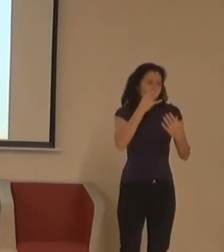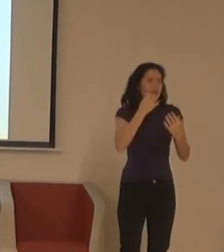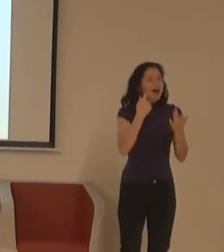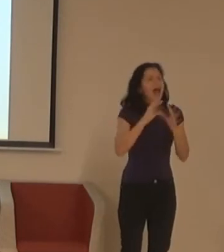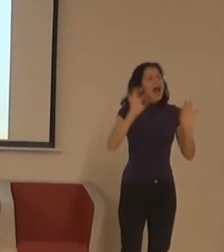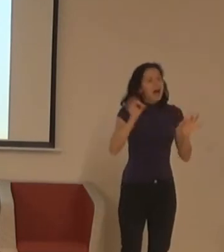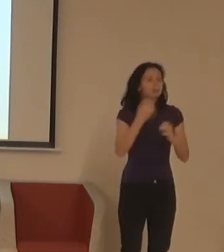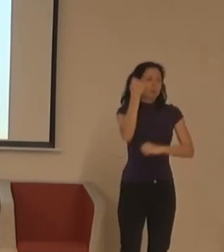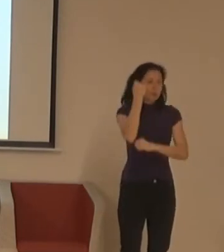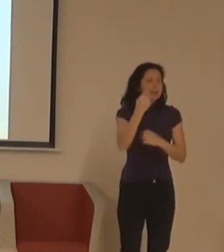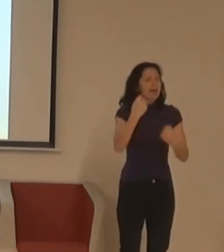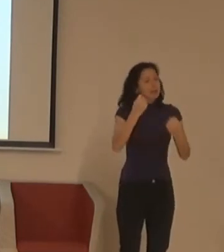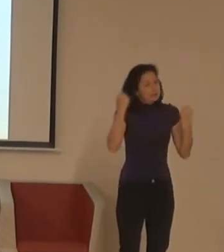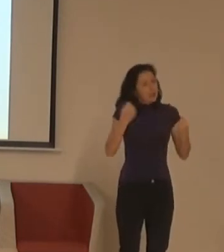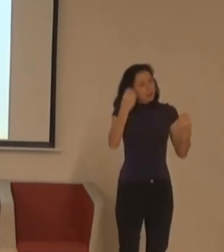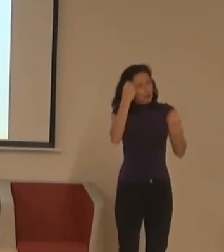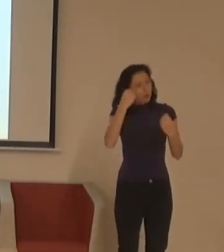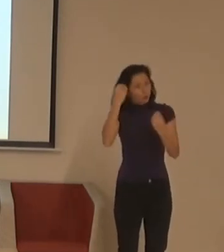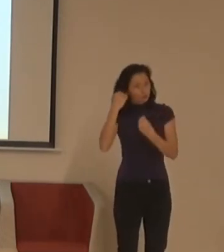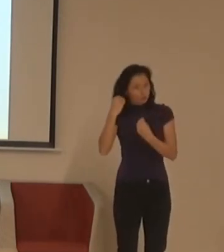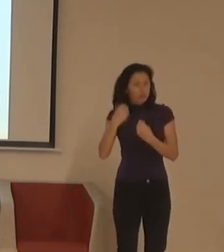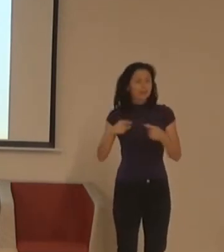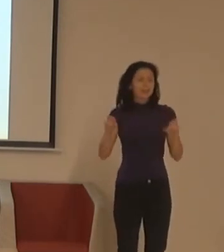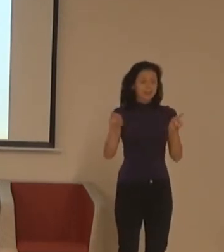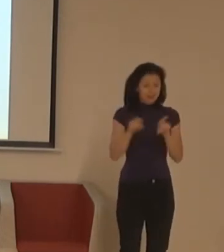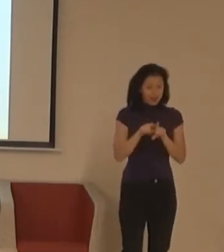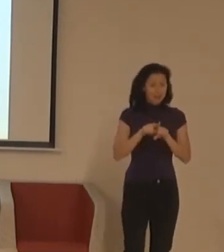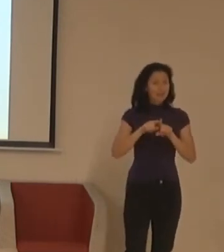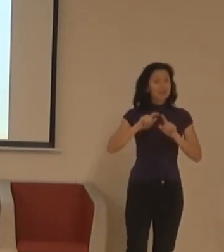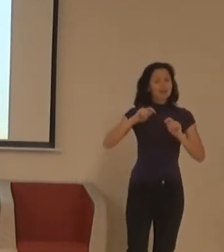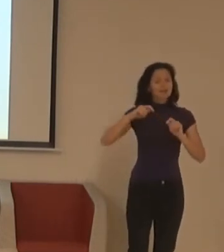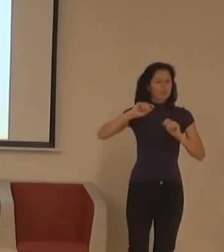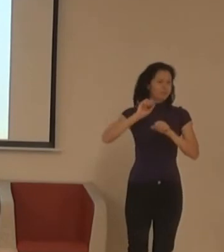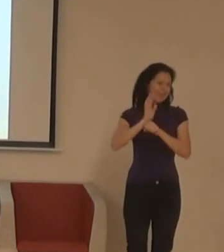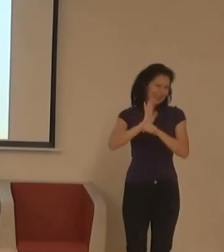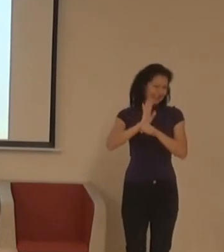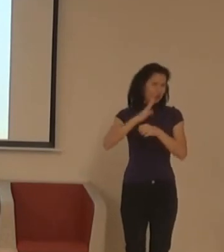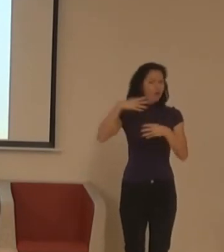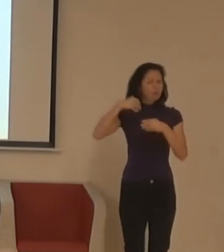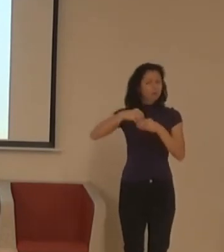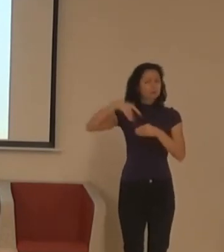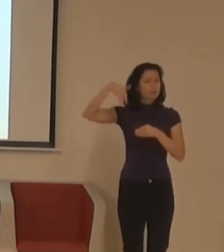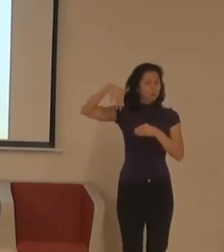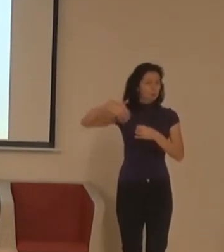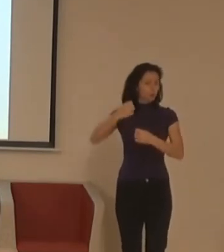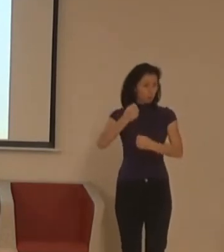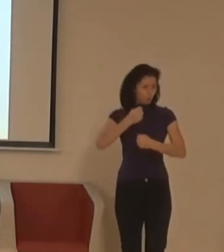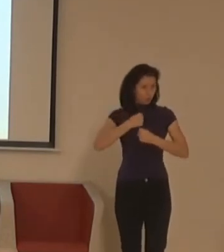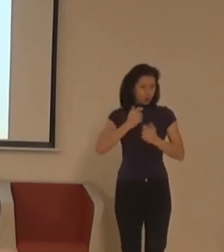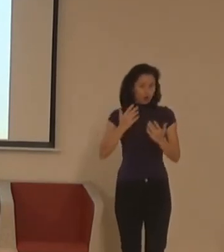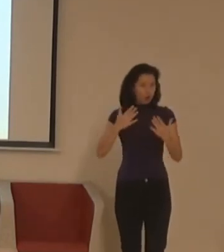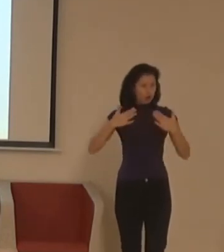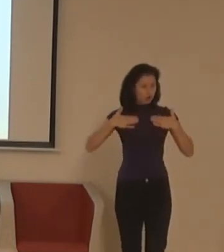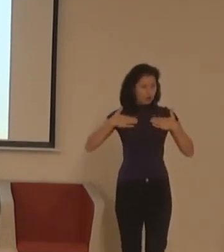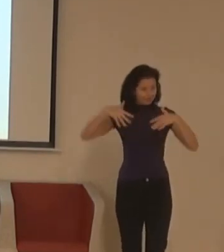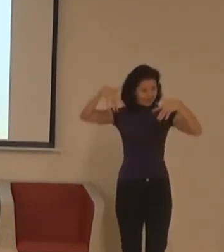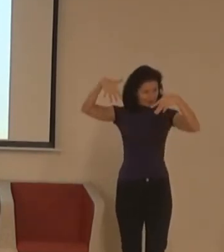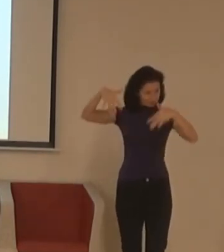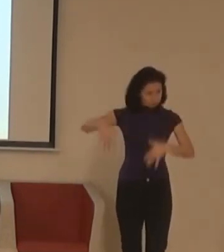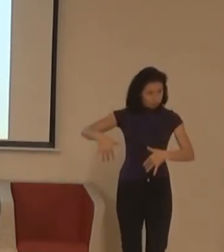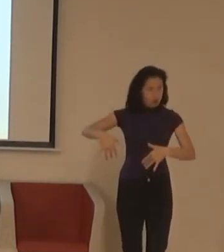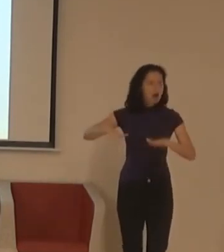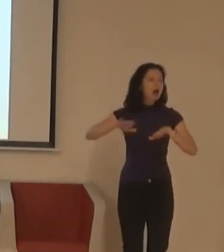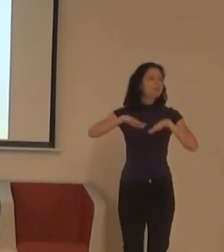někdy je tam tlumočník online režimu přes obrazovku. strašně velká věc, protože nejen ta různodost toho prostředí a té